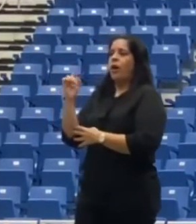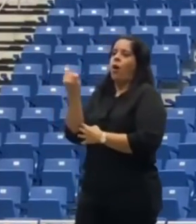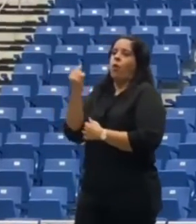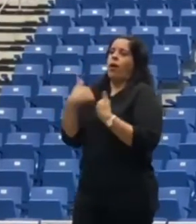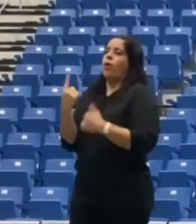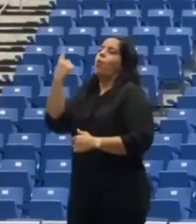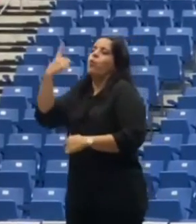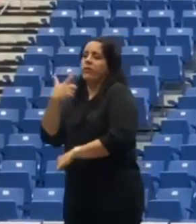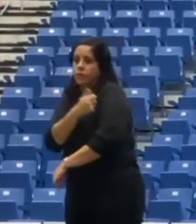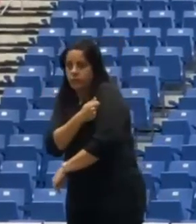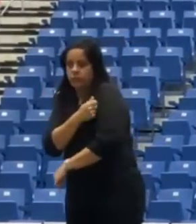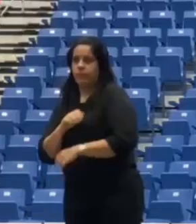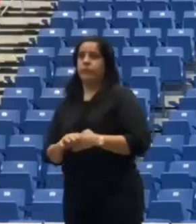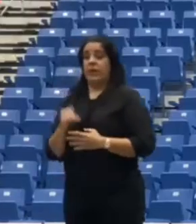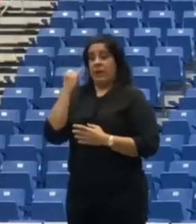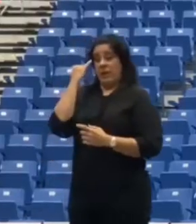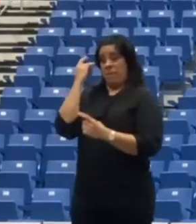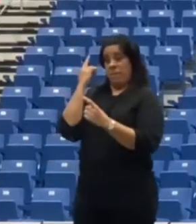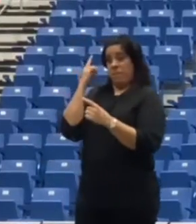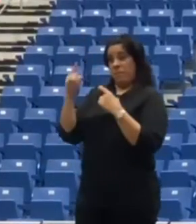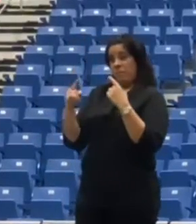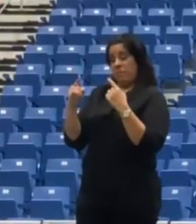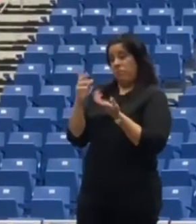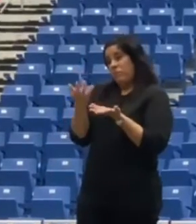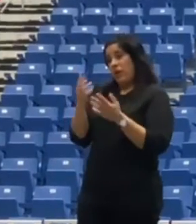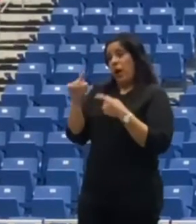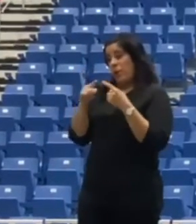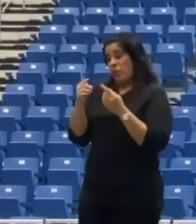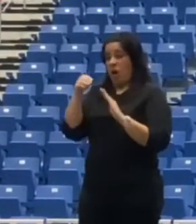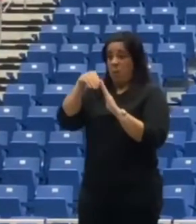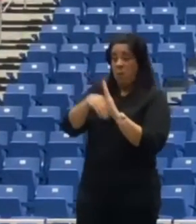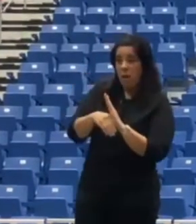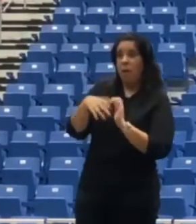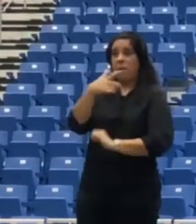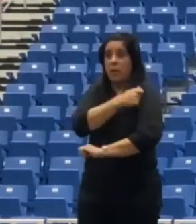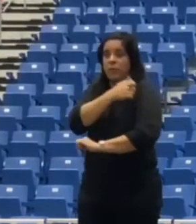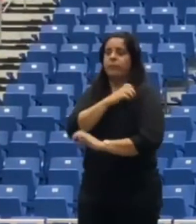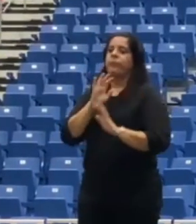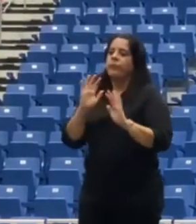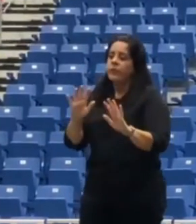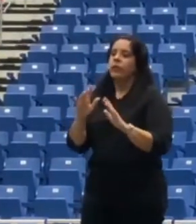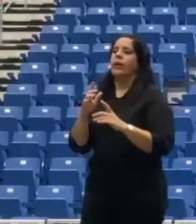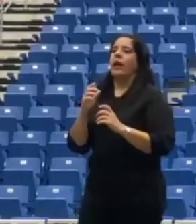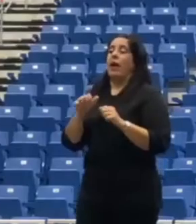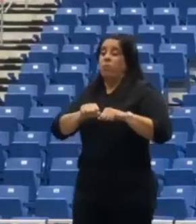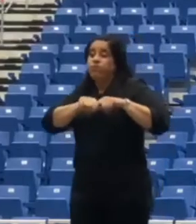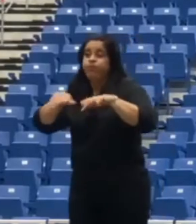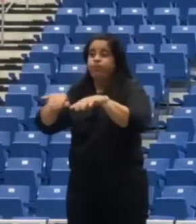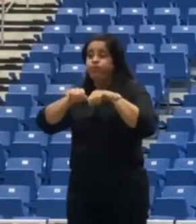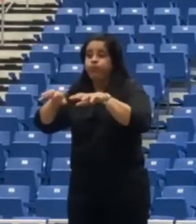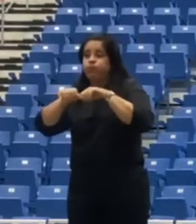a la pregunta de si si se ha disminuido la cantidad de vacunación lo que disminuyó fue la intensidad con que las personas